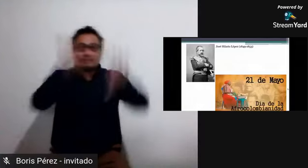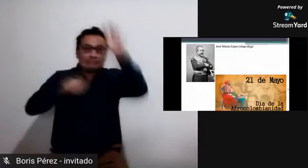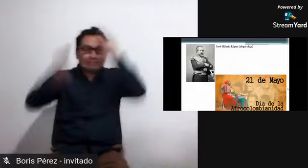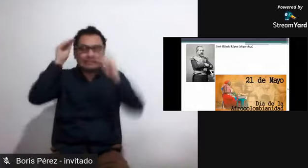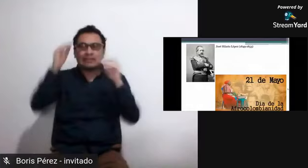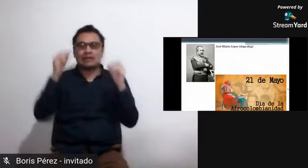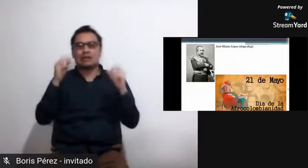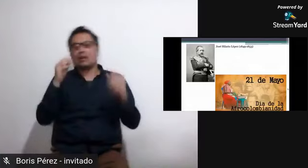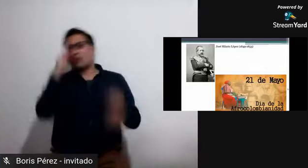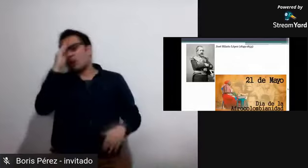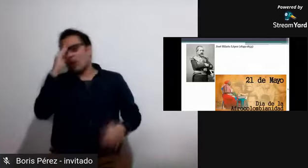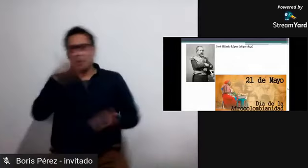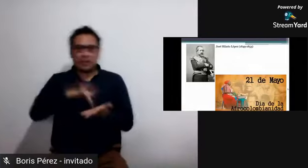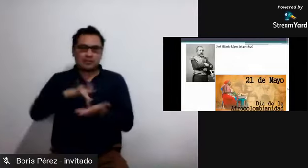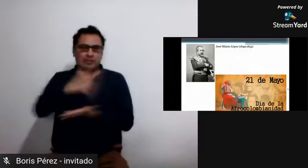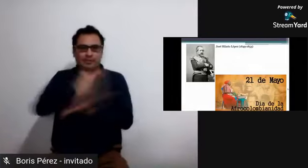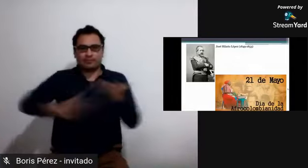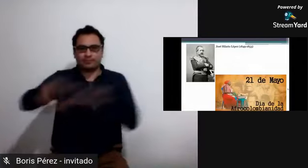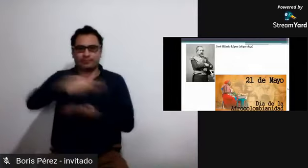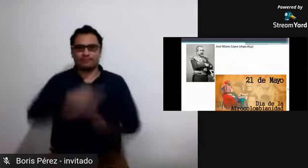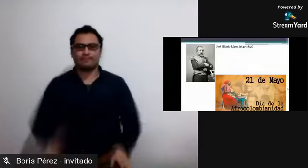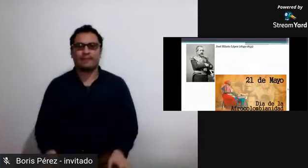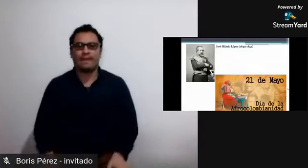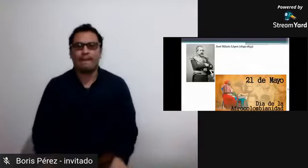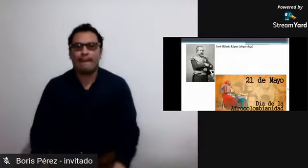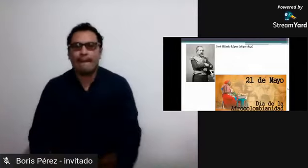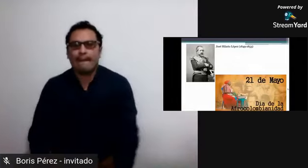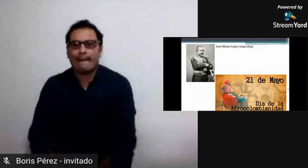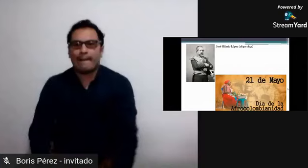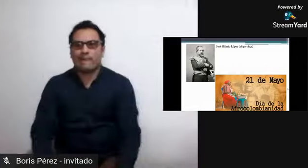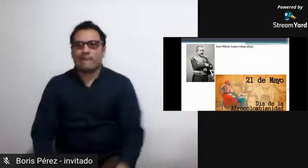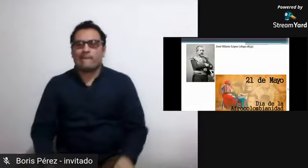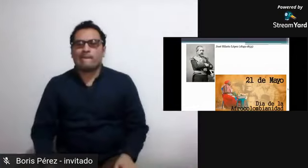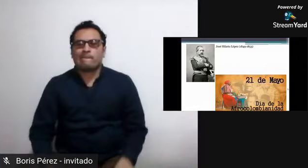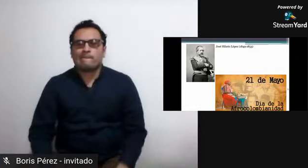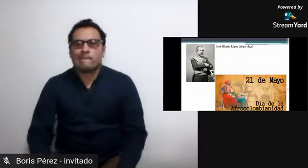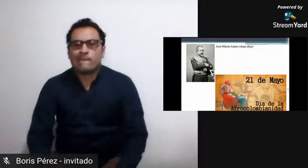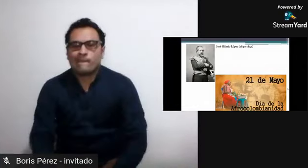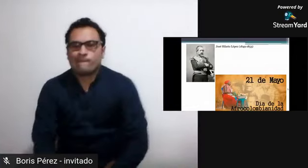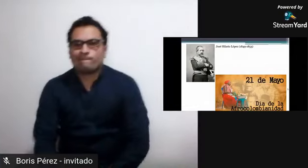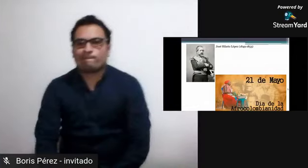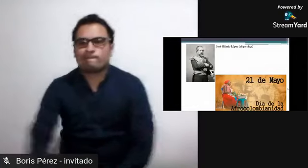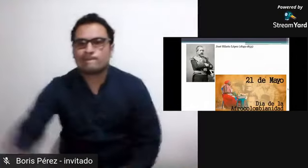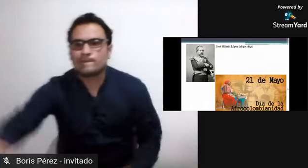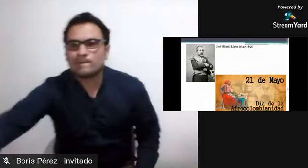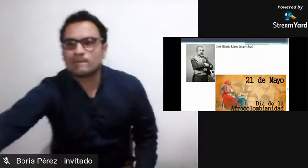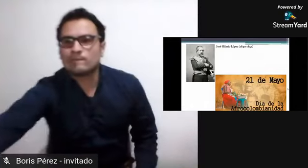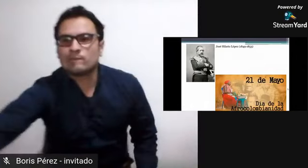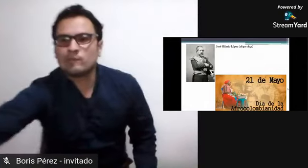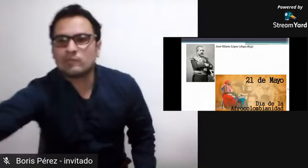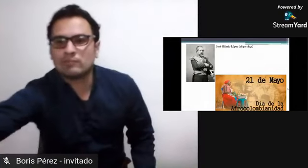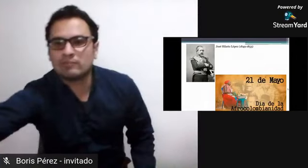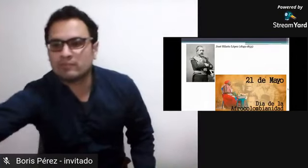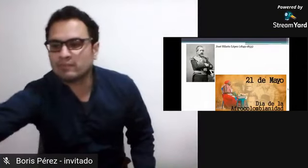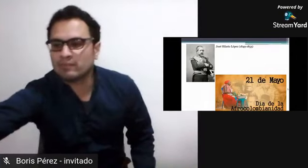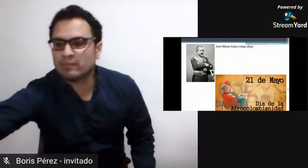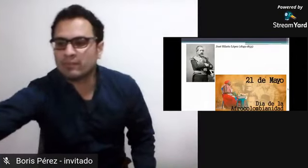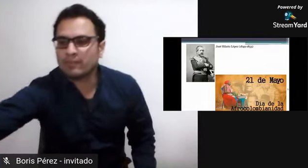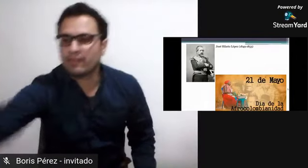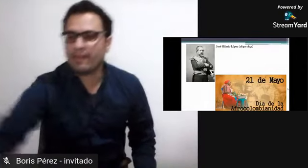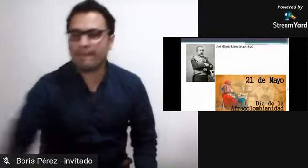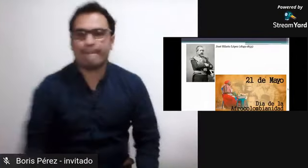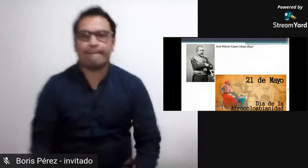hablará de algunos aspectos relacionados con el racismo. Ahora me gustaría otorgarles un espacio para que ustedes